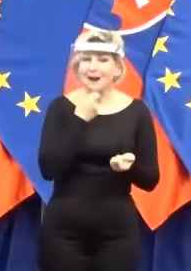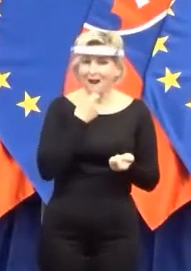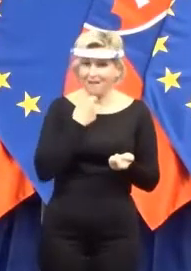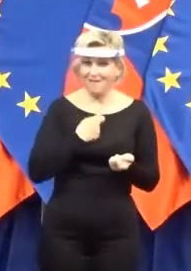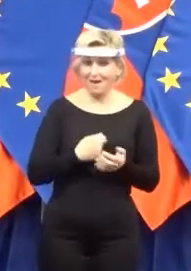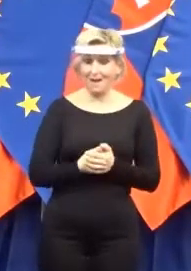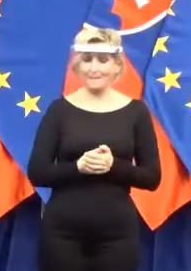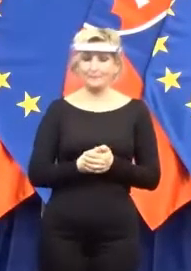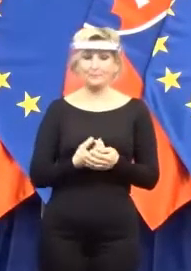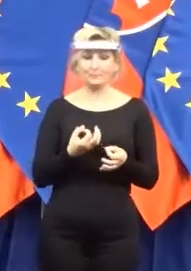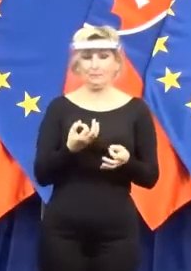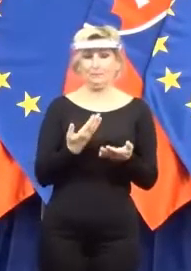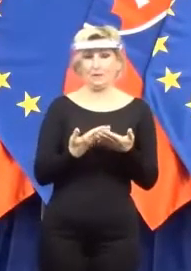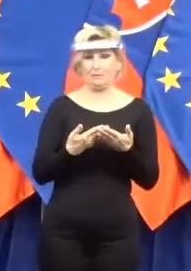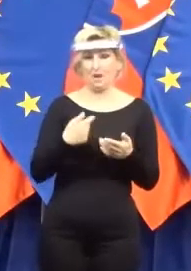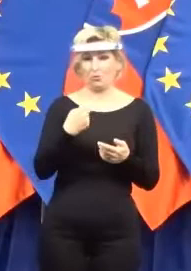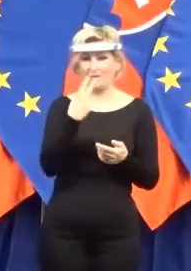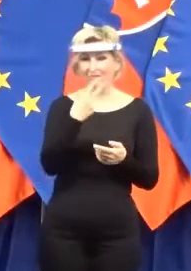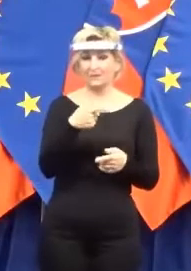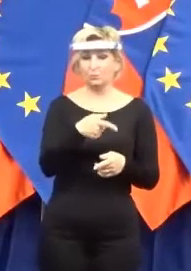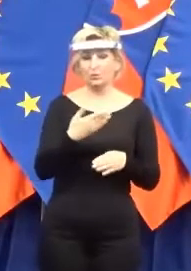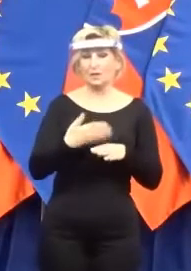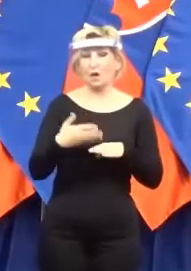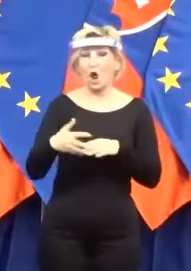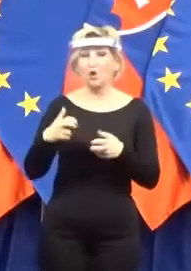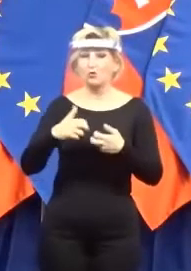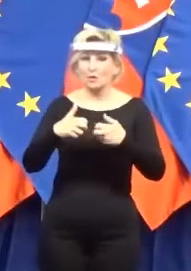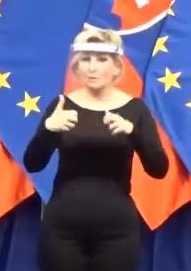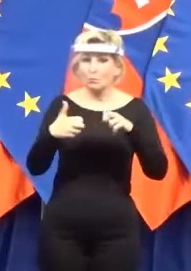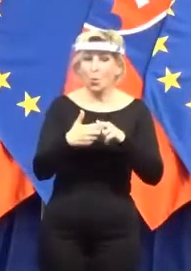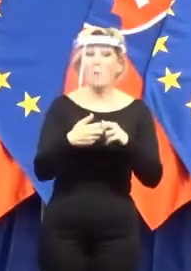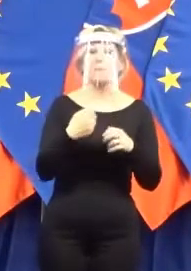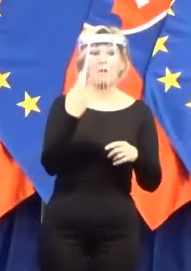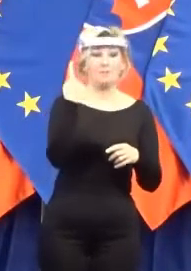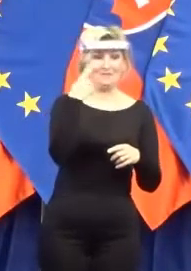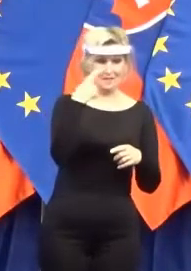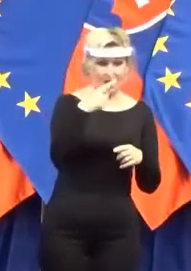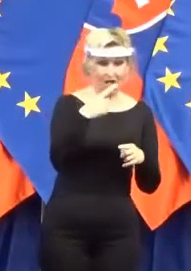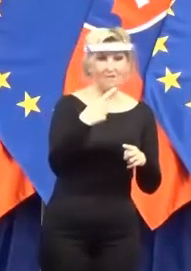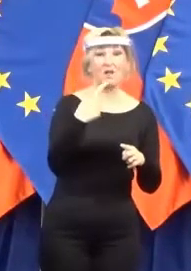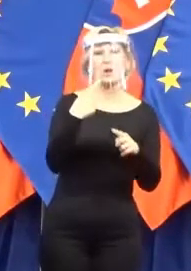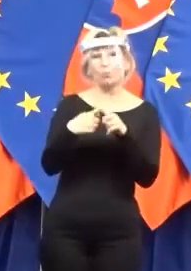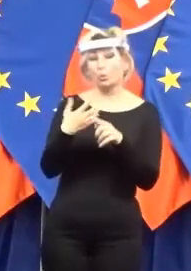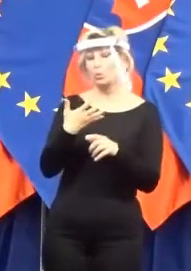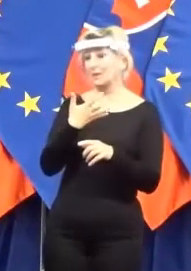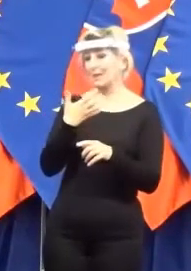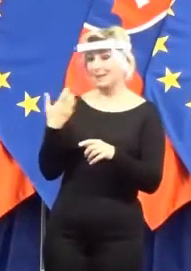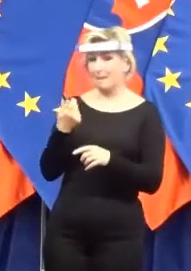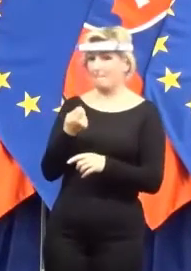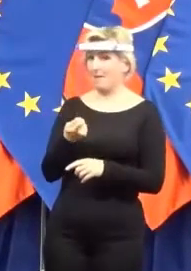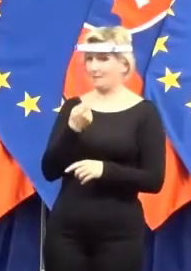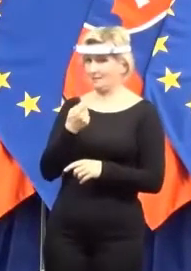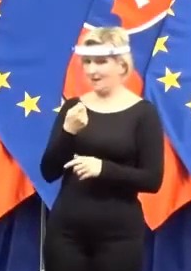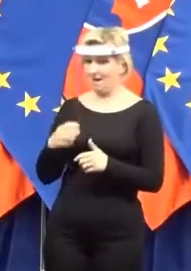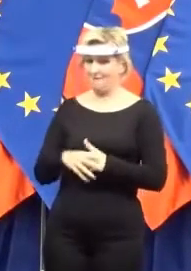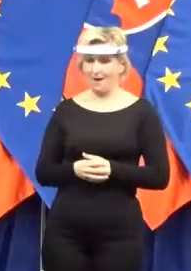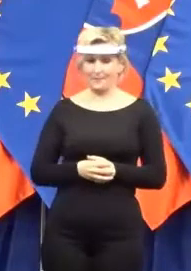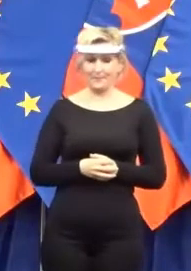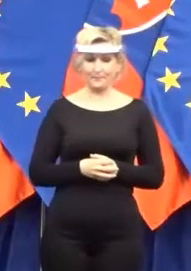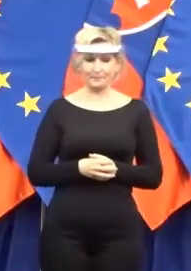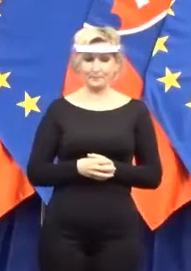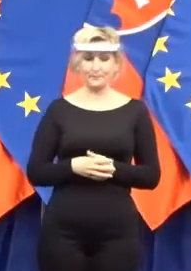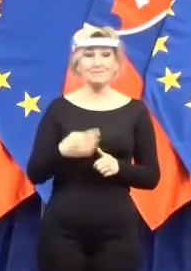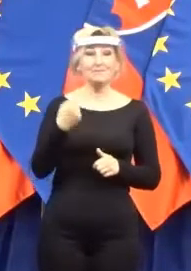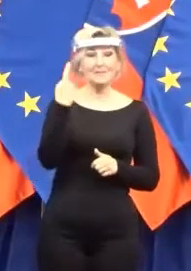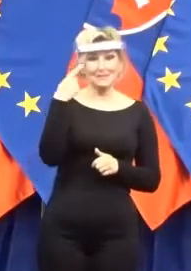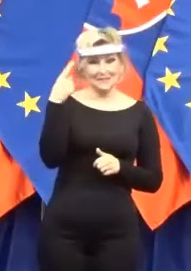problém ohľadom vzdelávania, aby sme im poskytili aj teplú strávu. Čo sa týka vzdelávania, ja som